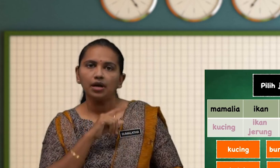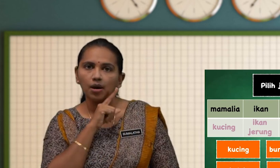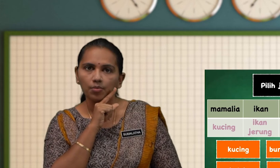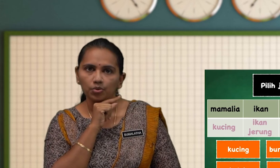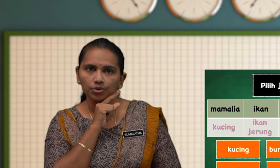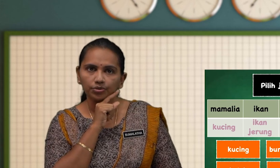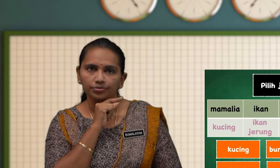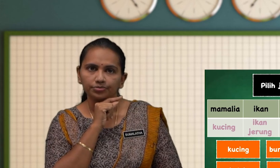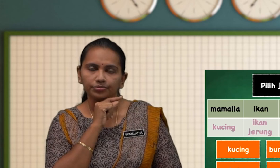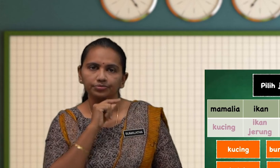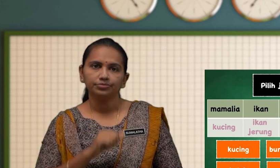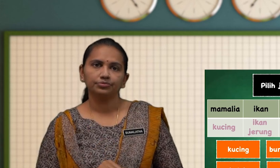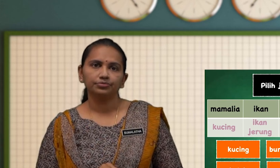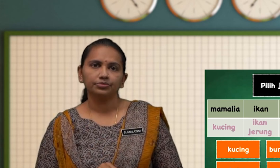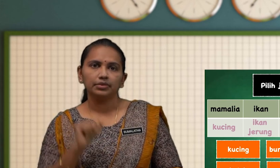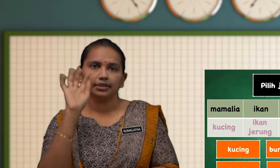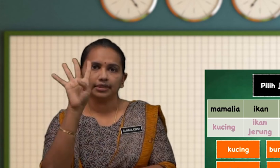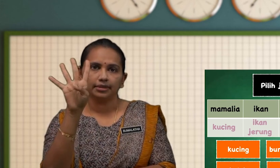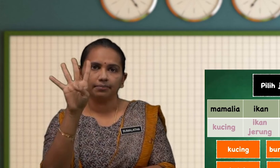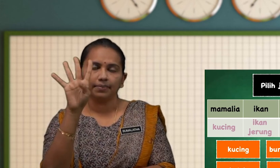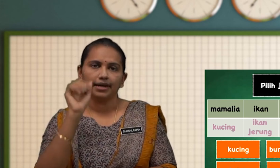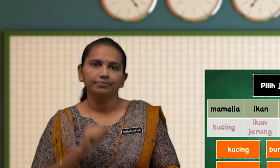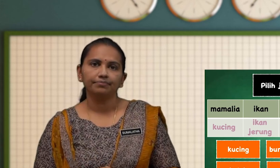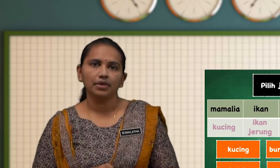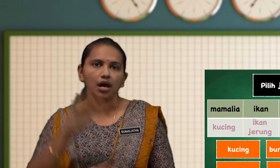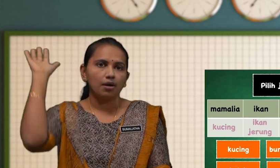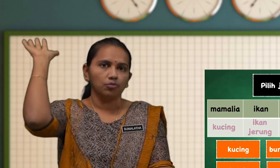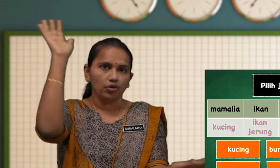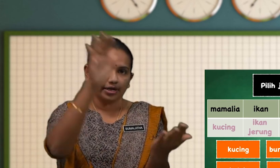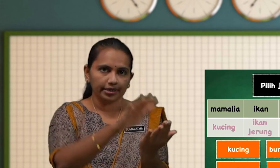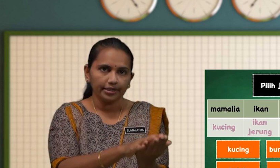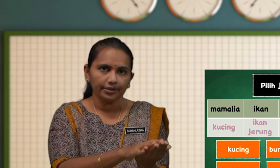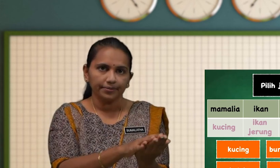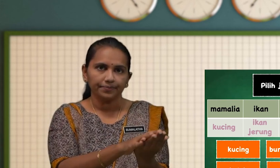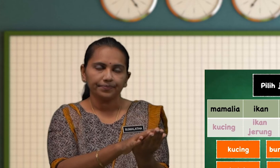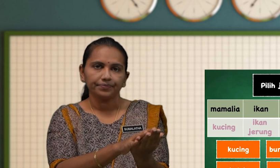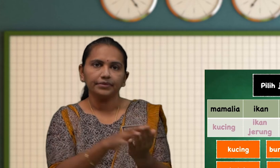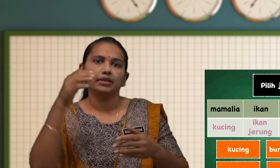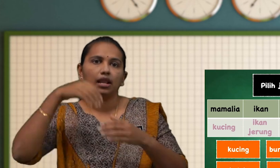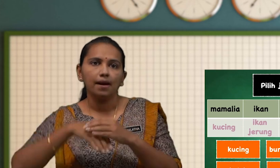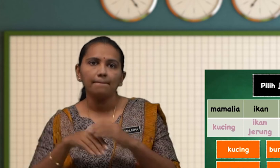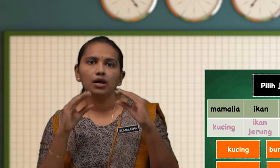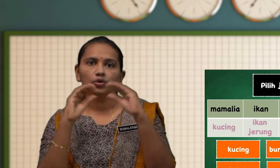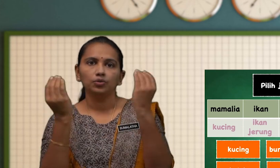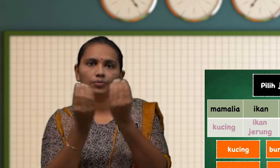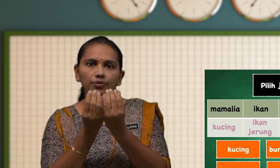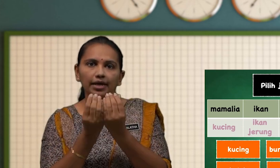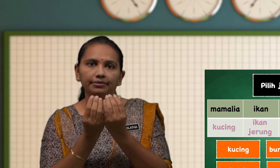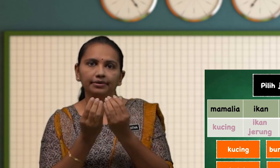Burung Keempat Buaya Dalam Kumpulan